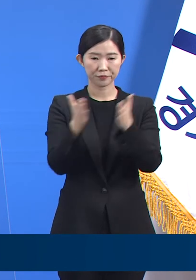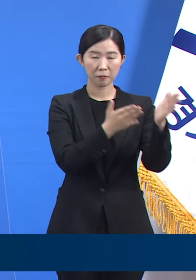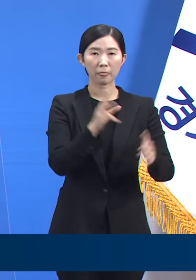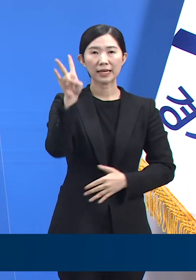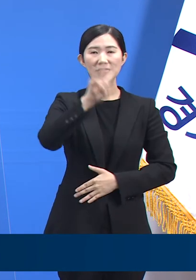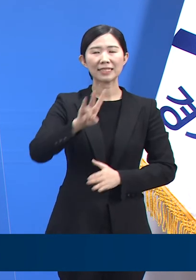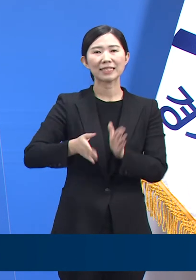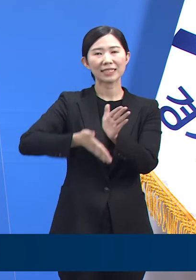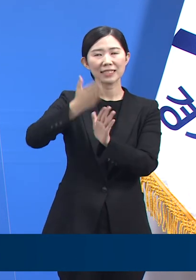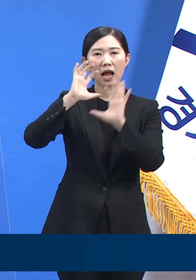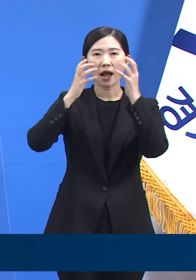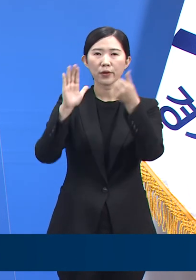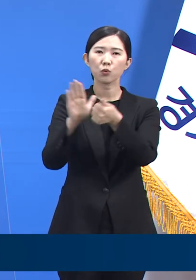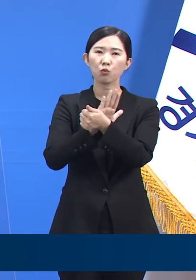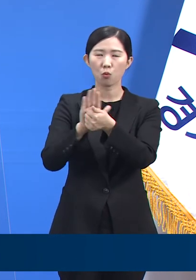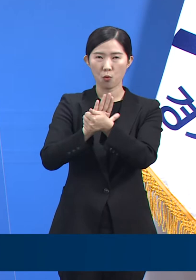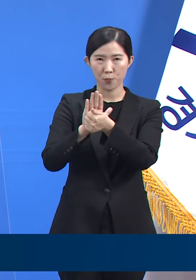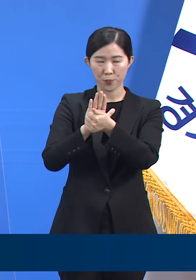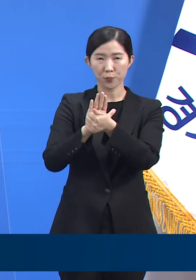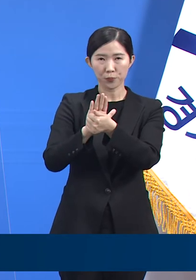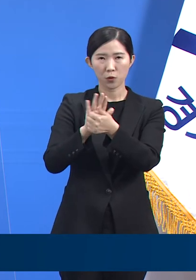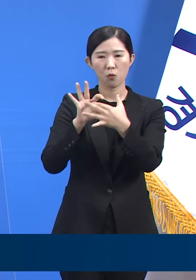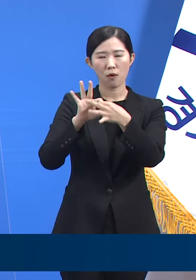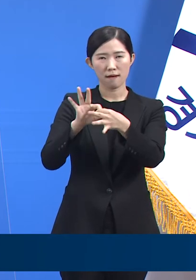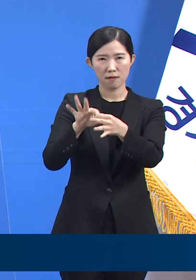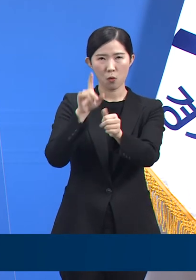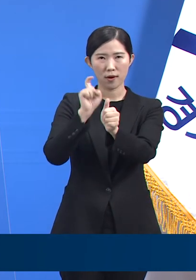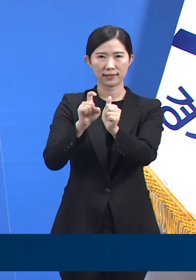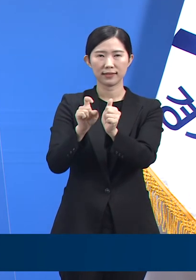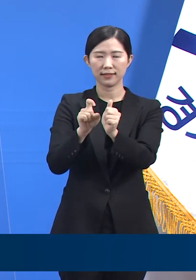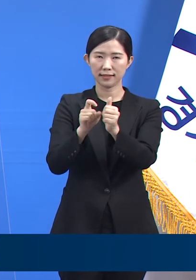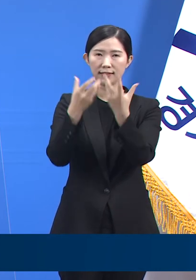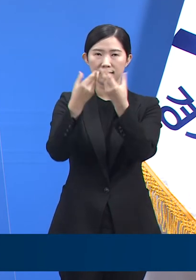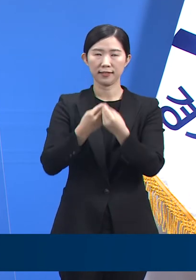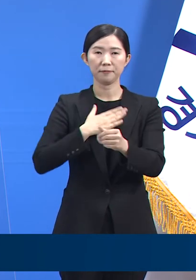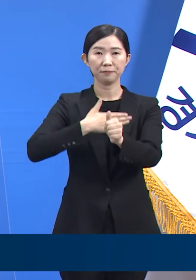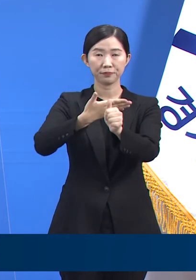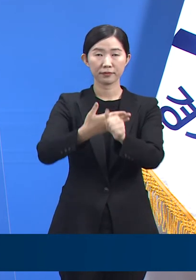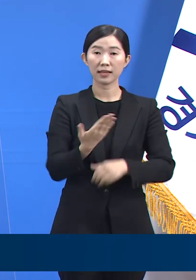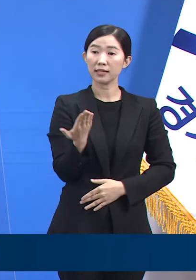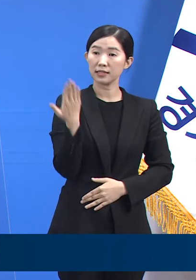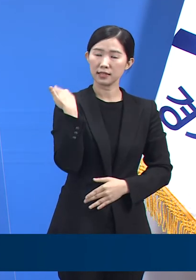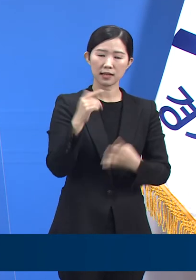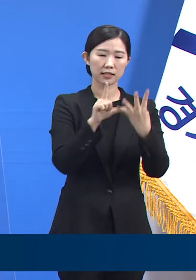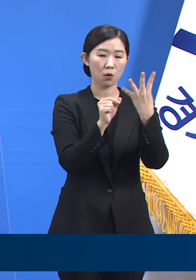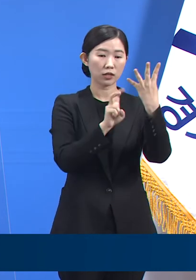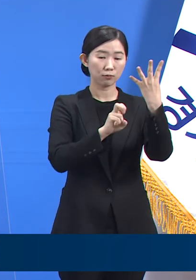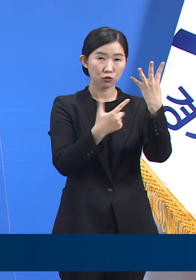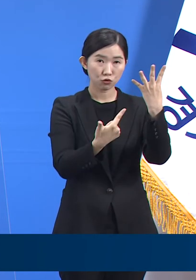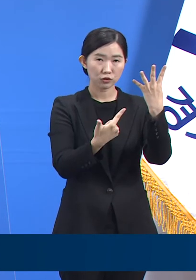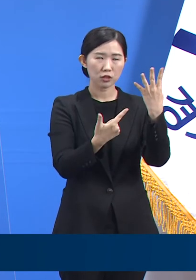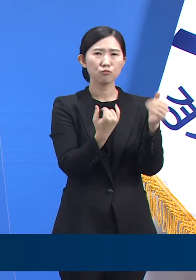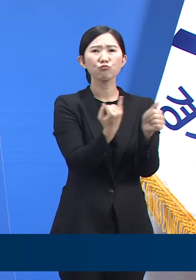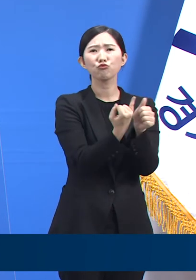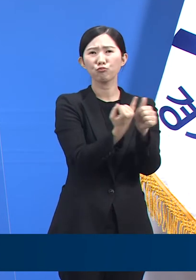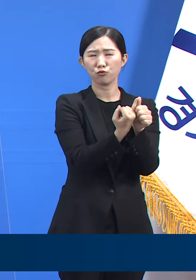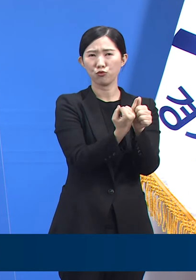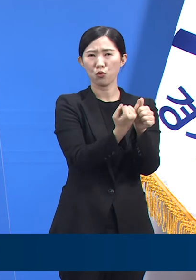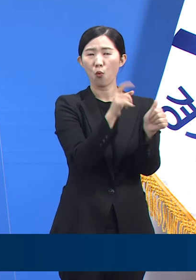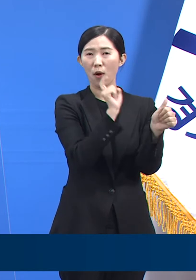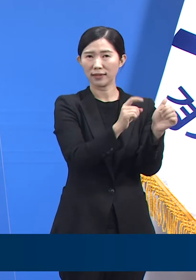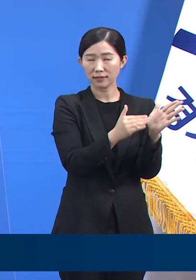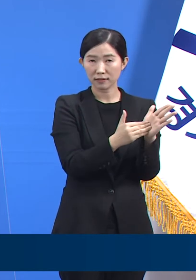아이돌봄 서비스 관련 확진 사례입니다. 지난 26일 부부 2명이 확진 판정을 받았고 이후 실시된